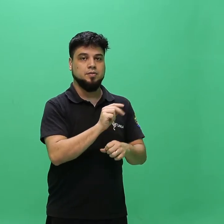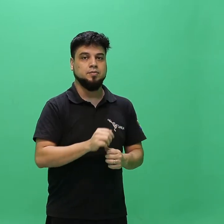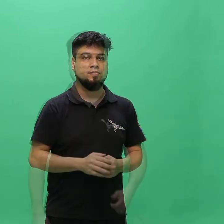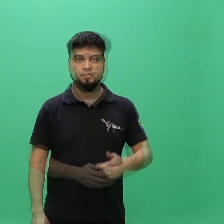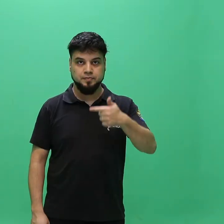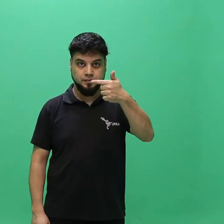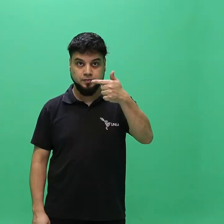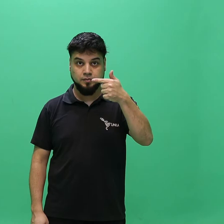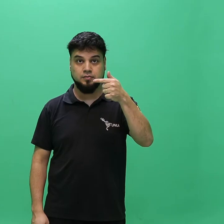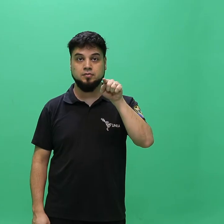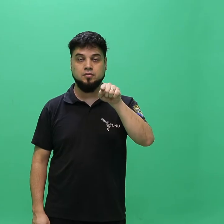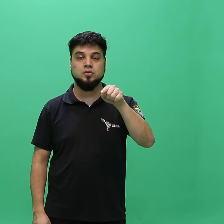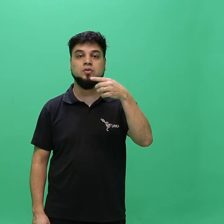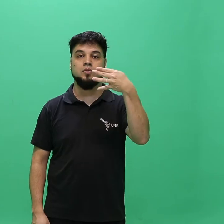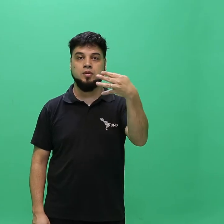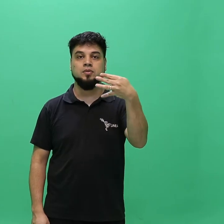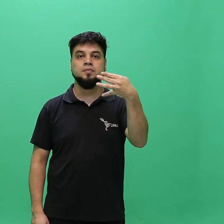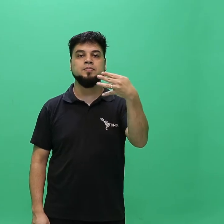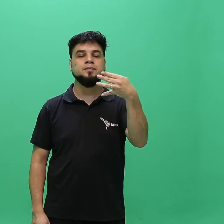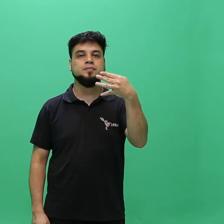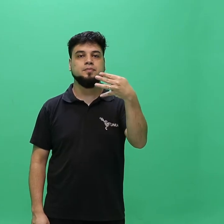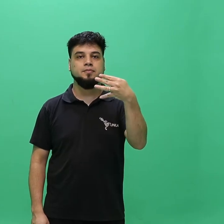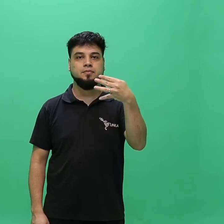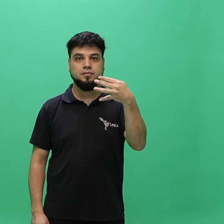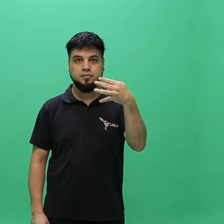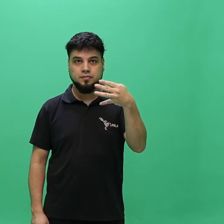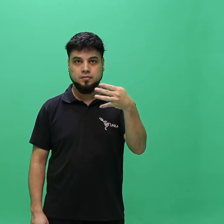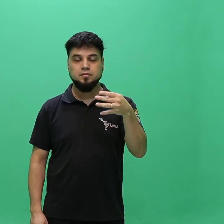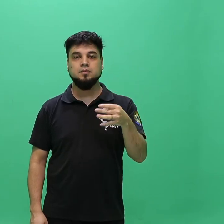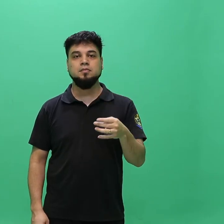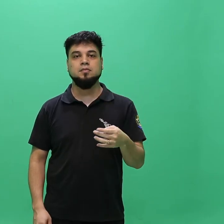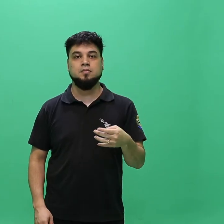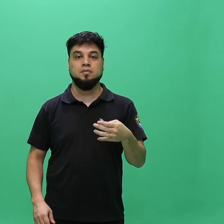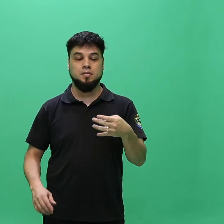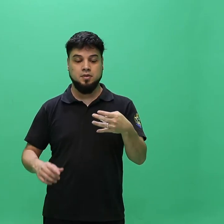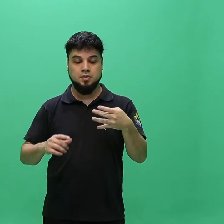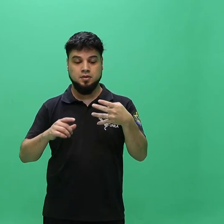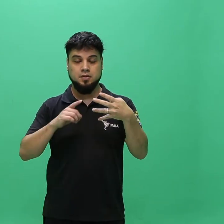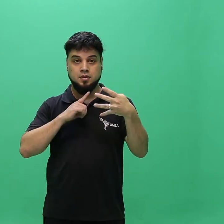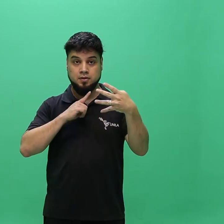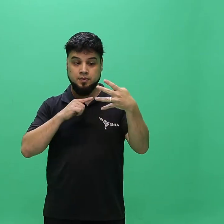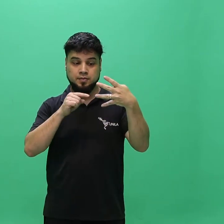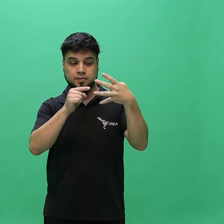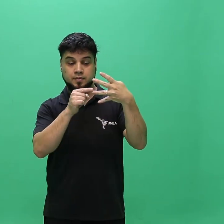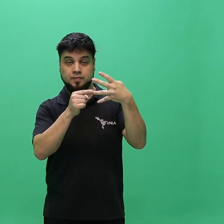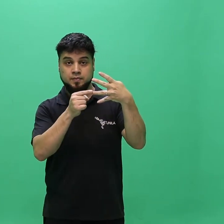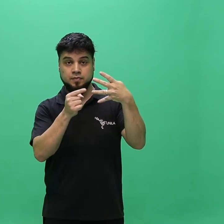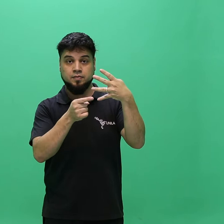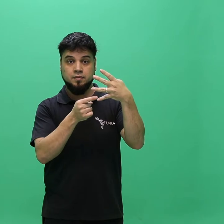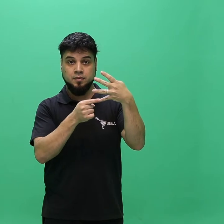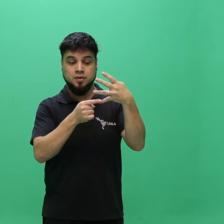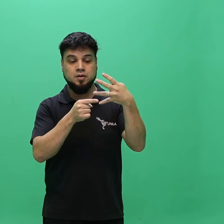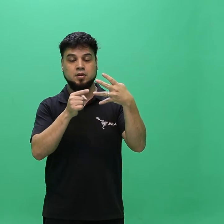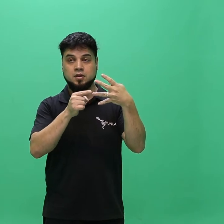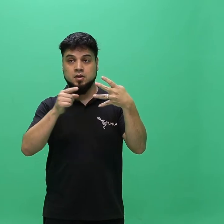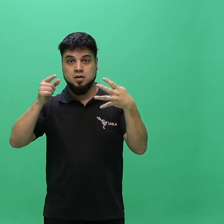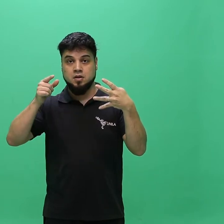2.4. Para as modalidades Transferência Externa e Aproveitamento de Diploma,